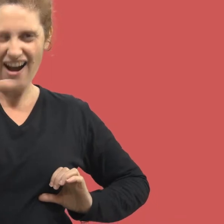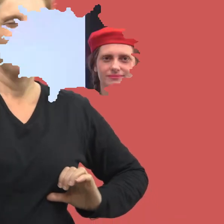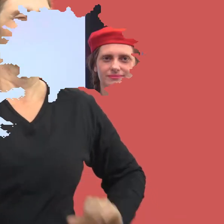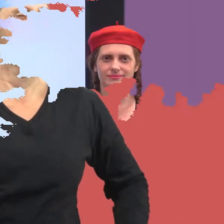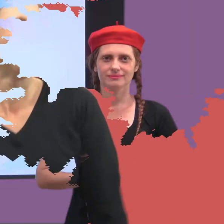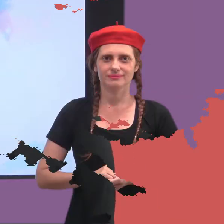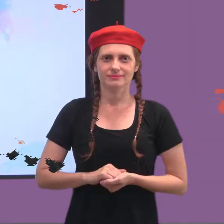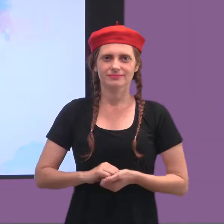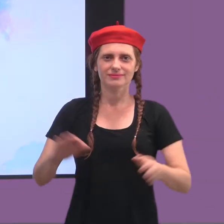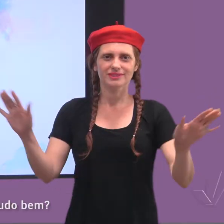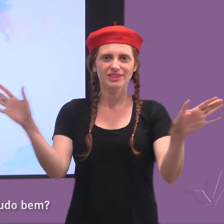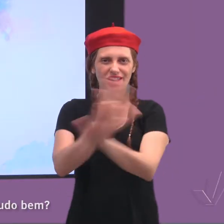Oi,